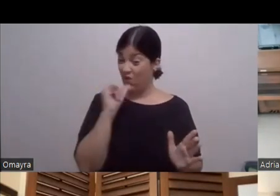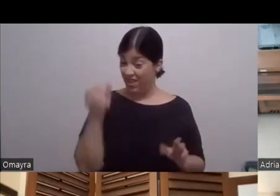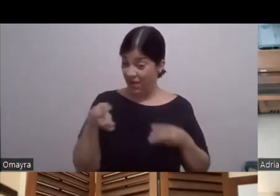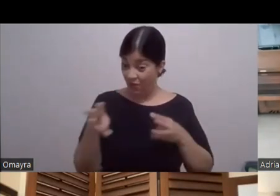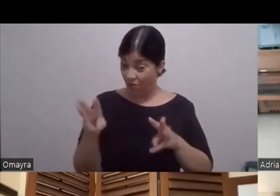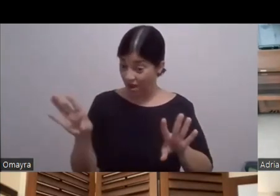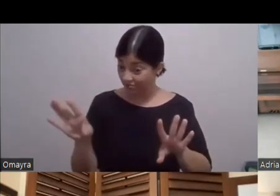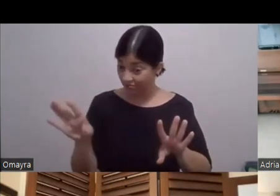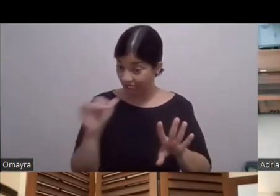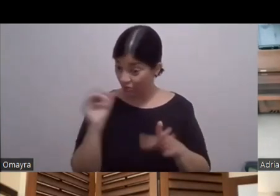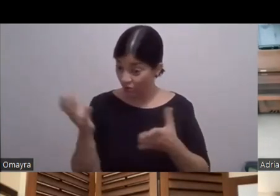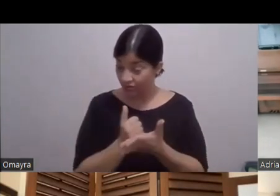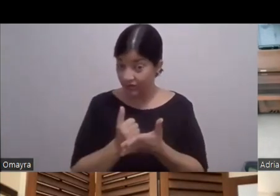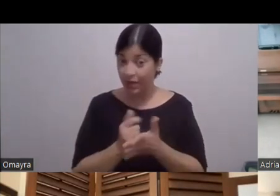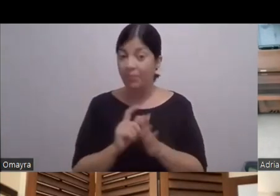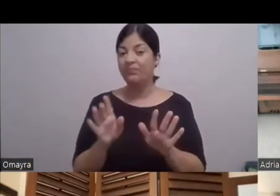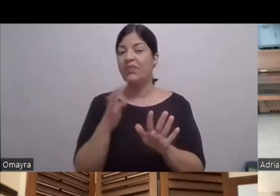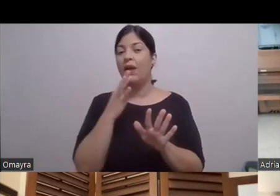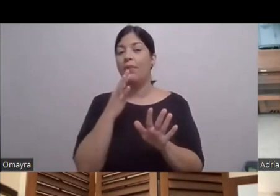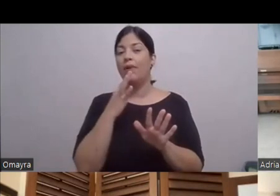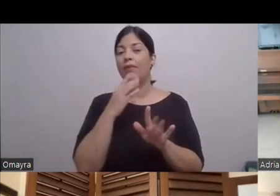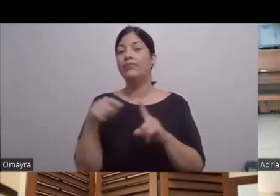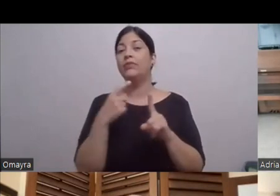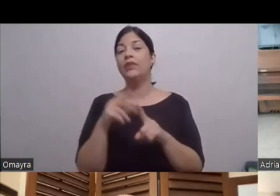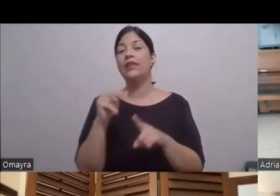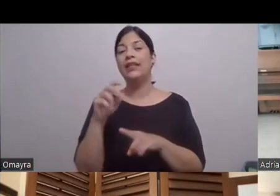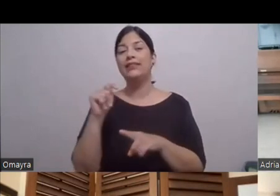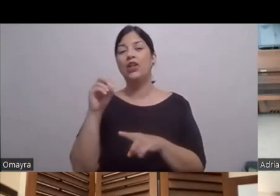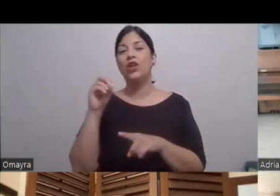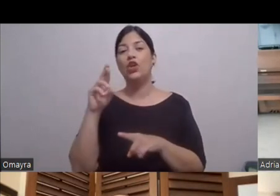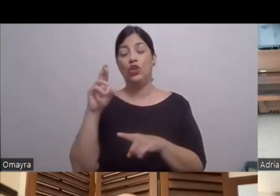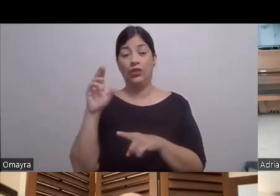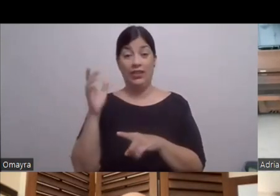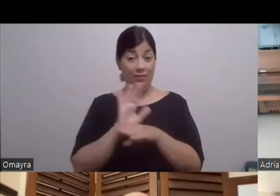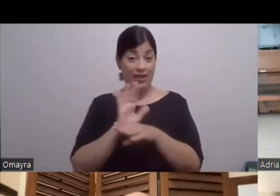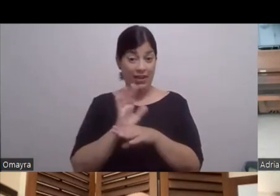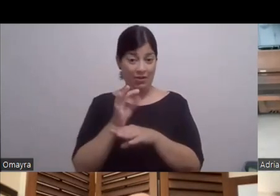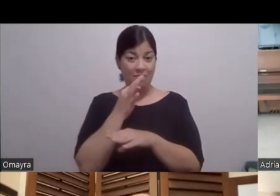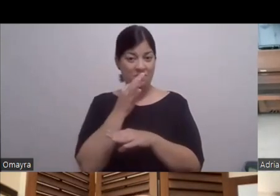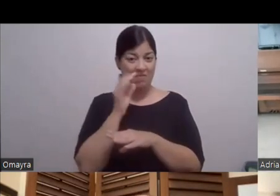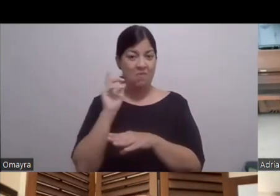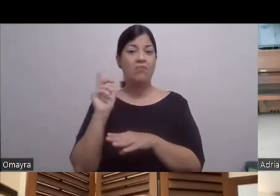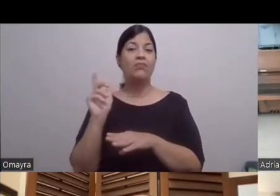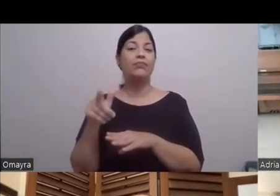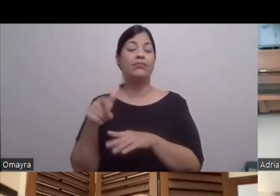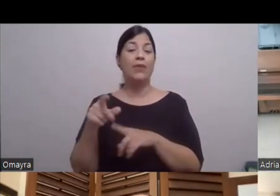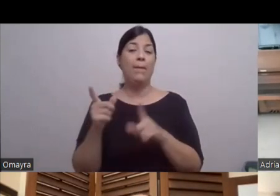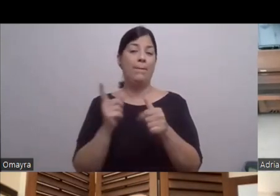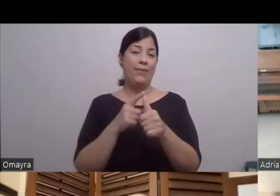seguir hablando Sobre esto Rodolfo Y él hace una vez en el Caribe Que eso es lo que viene ahora nuevo Vamos a una pausilla Regresamos ya